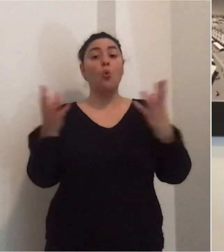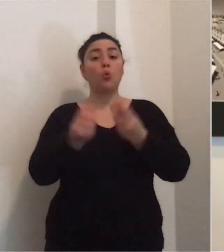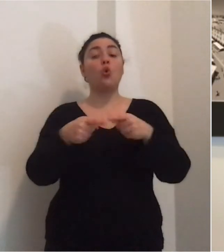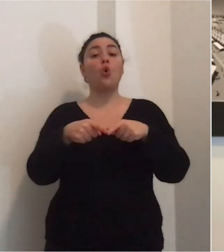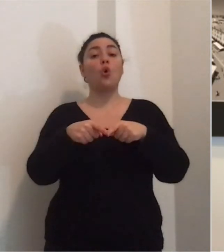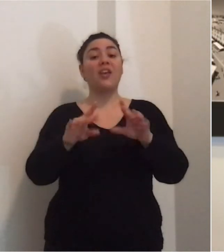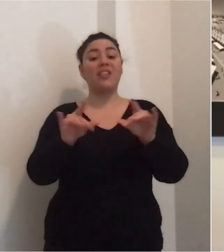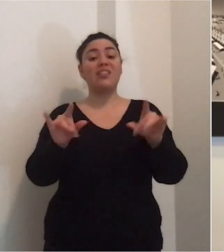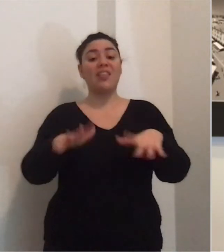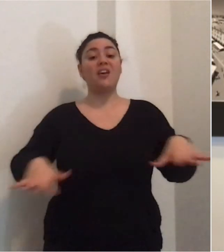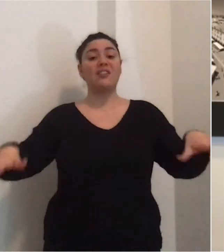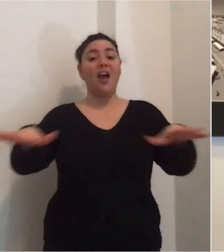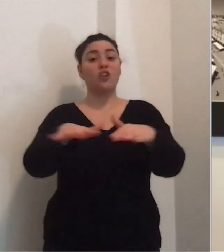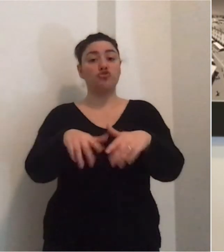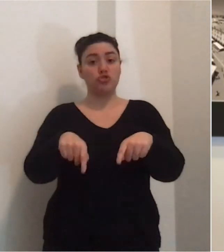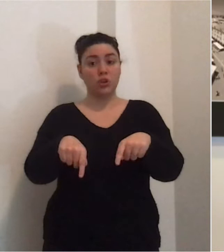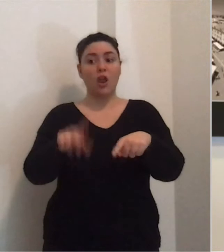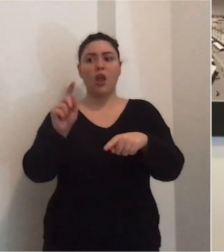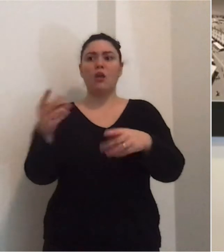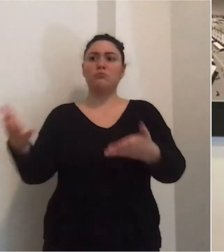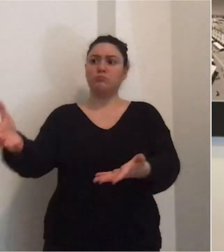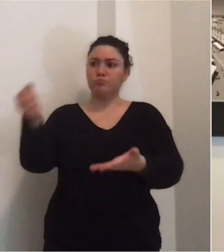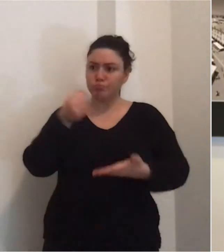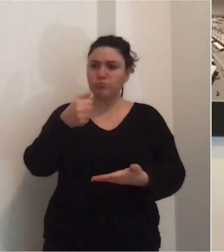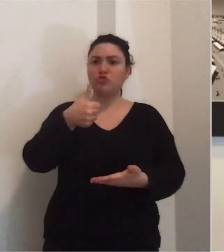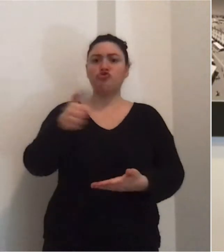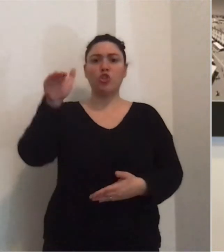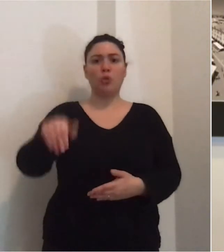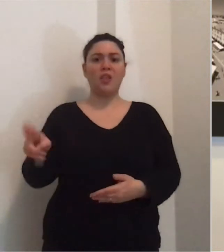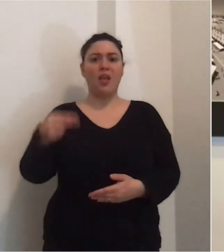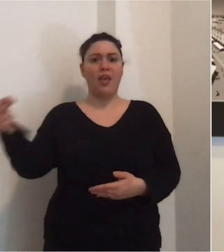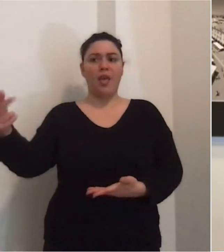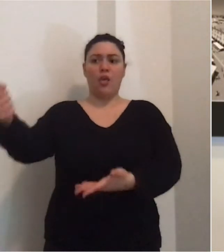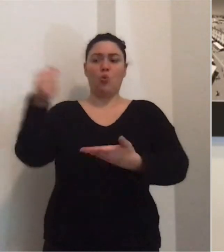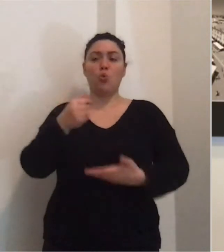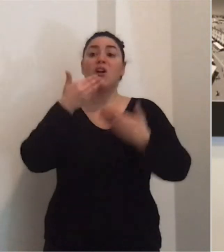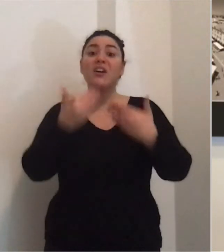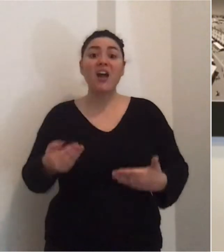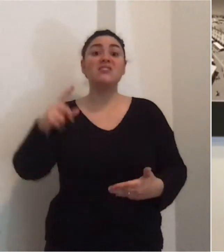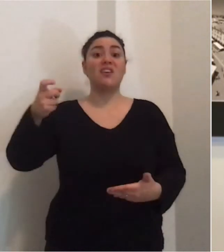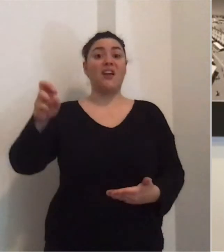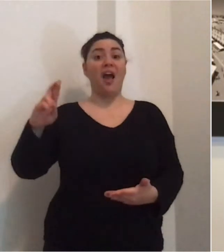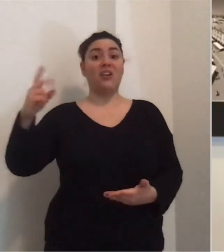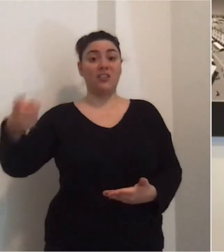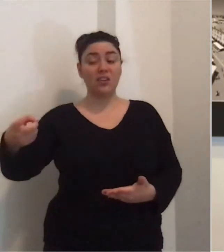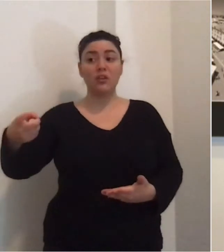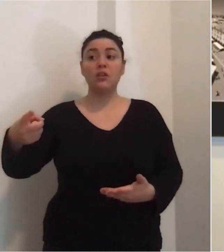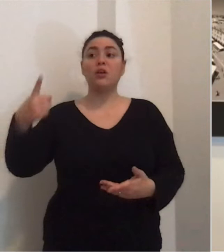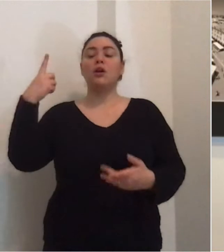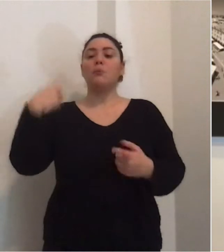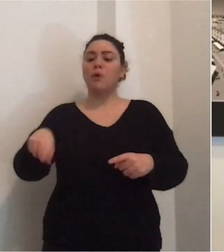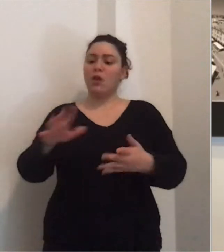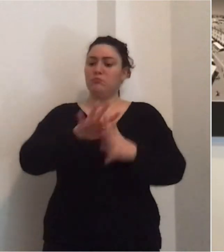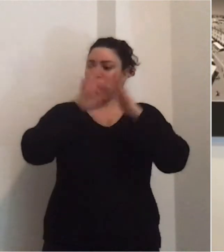dell'Unione Terre d'Argine, sapete che c'è stata una grossa donazione, vi ringrazio ancora da parte di GARC, finalizzata l